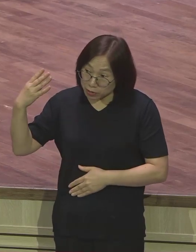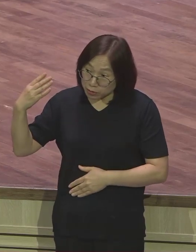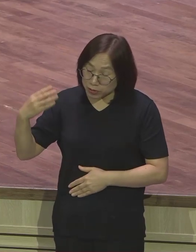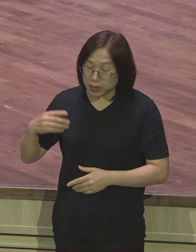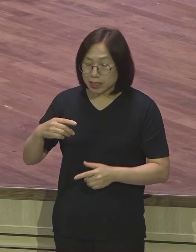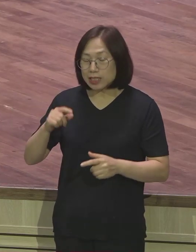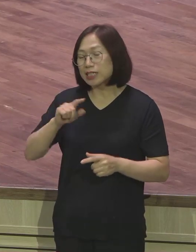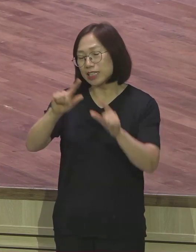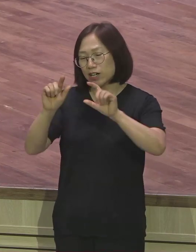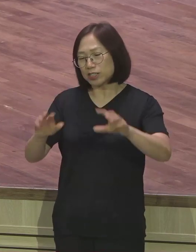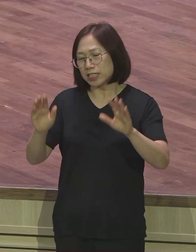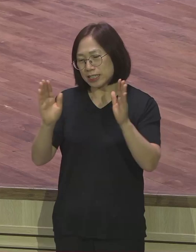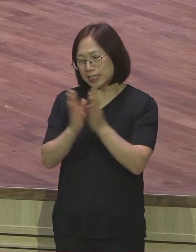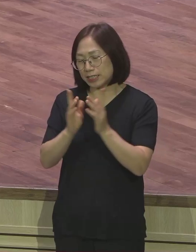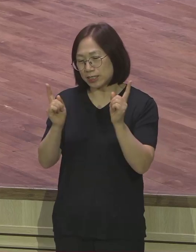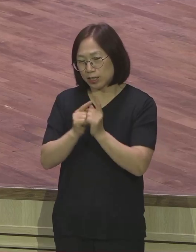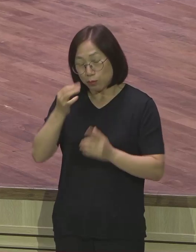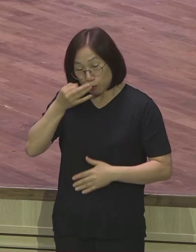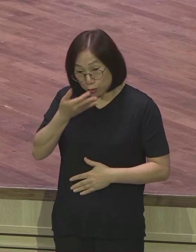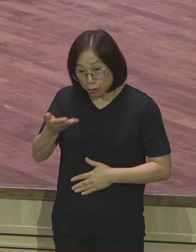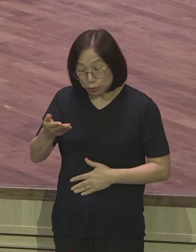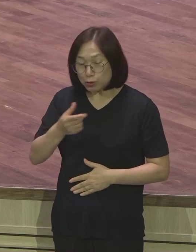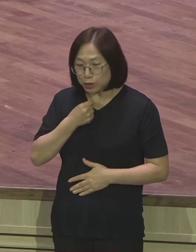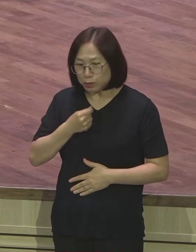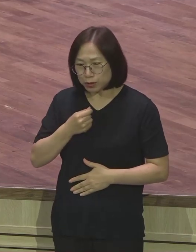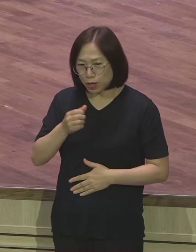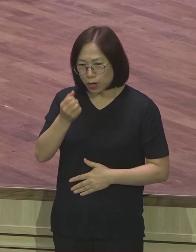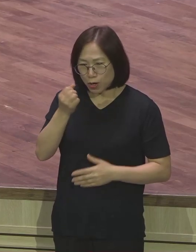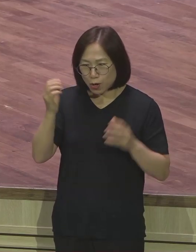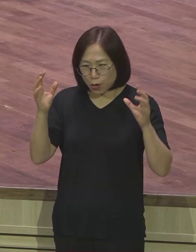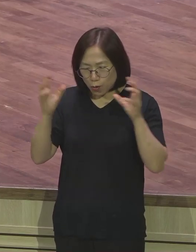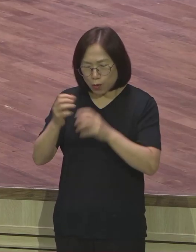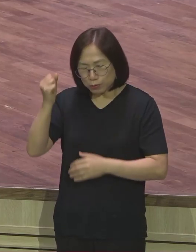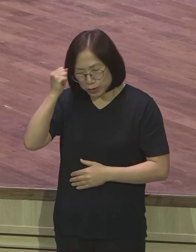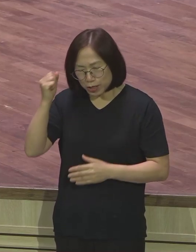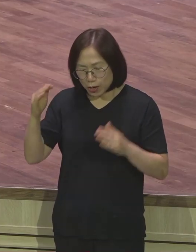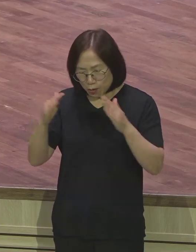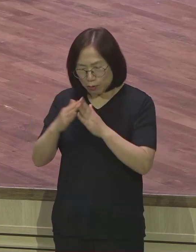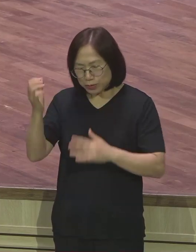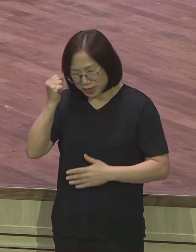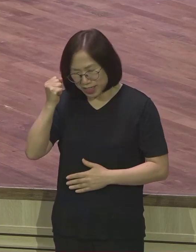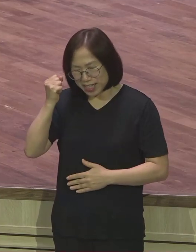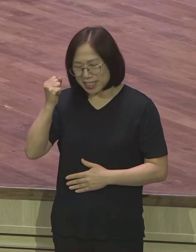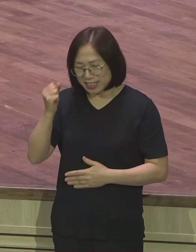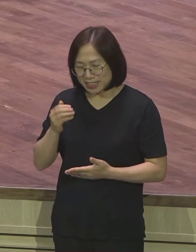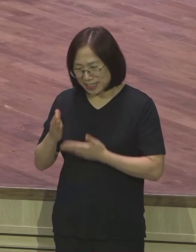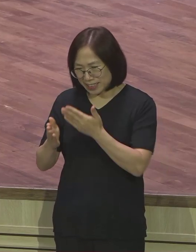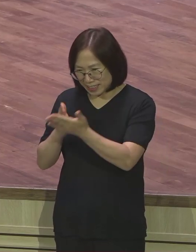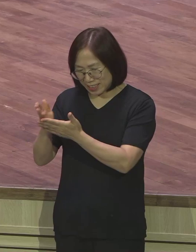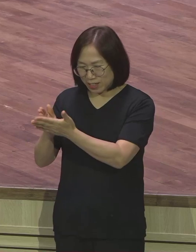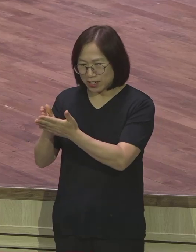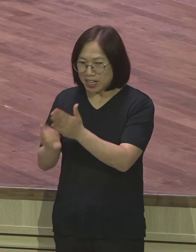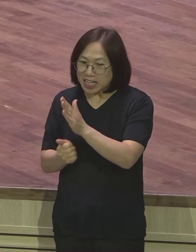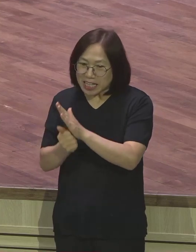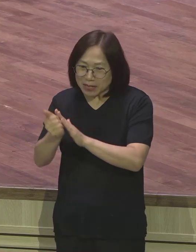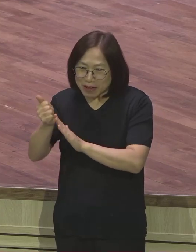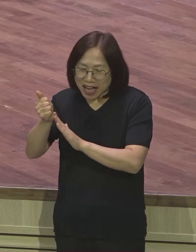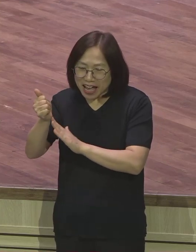좀 보여주고 싶어서 홈스테이 신청서를 쓰면서 거기다가 신청서 밑에 희망사항이 있더라고요. 거기다가